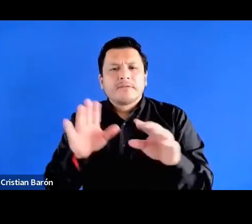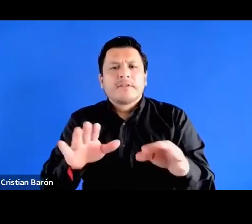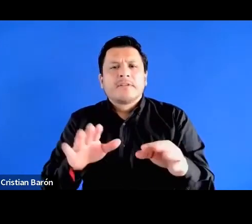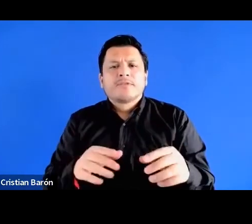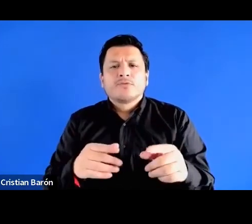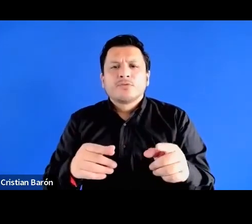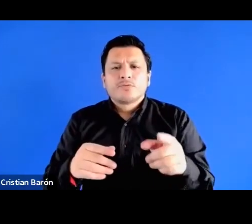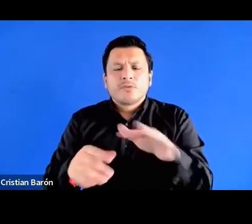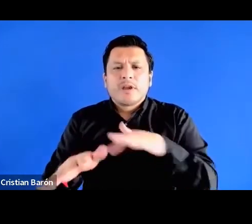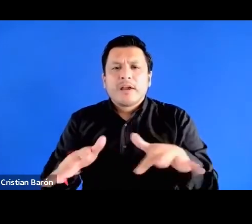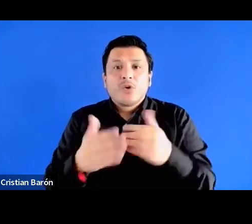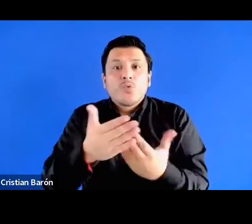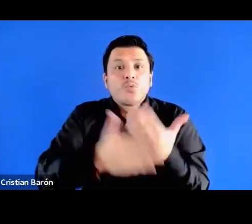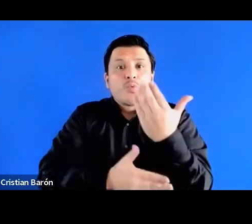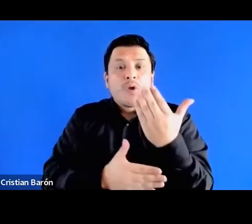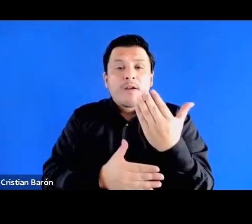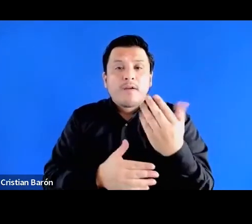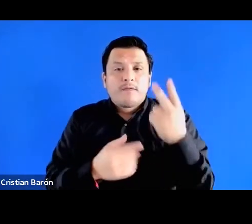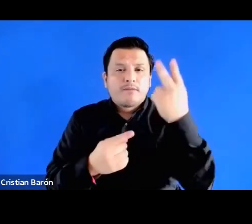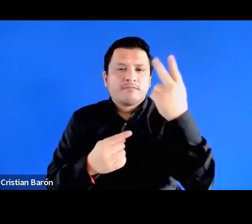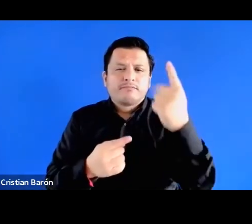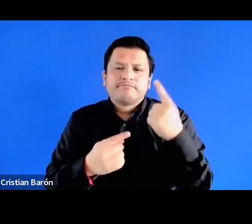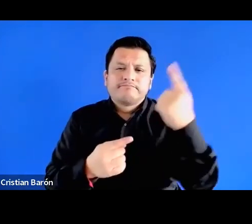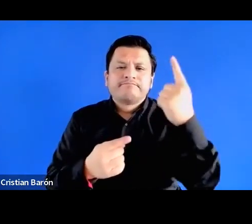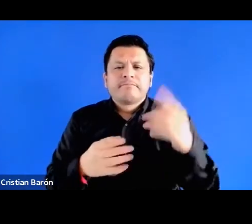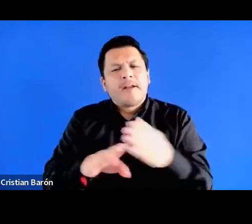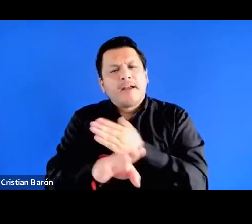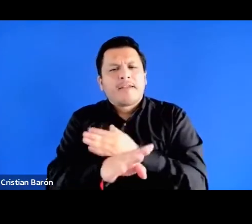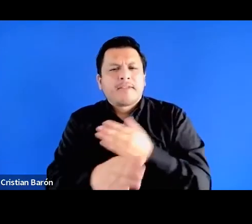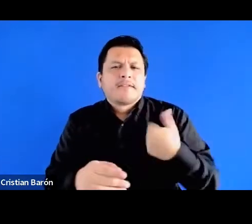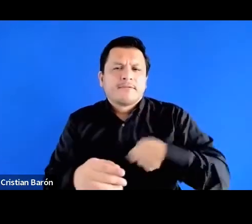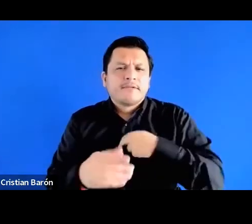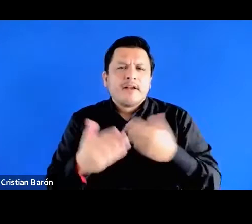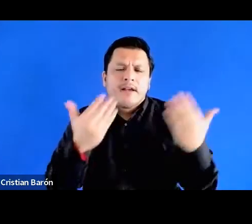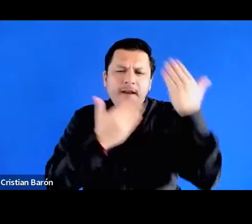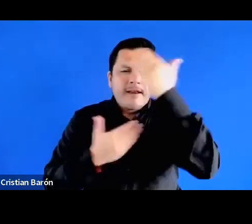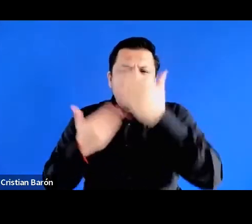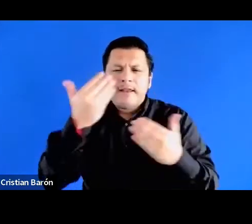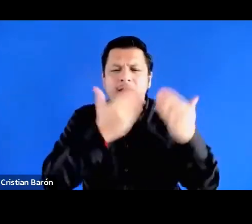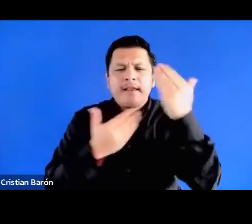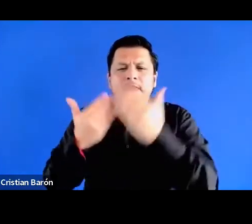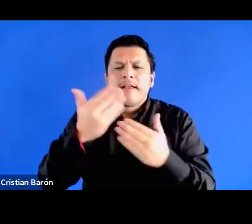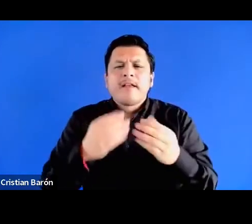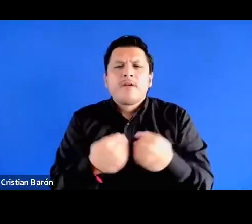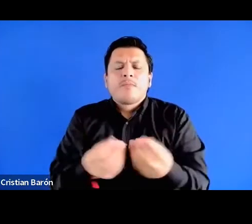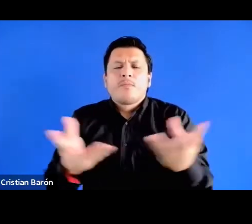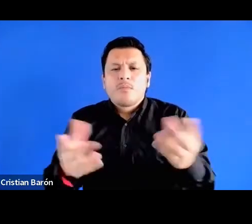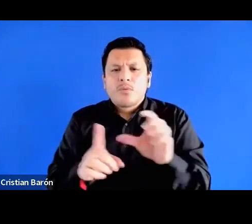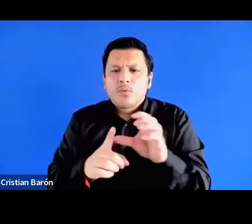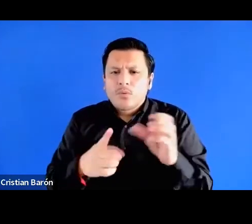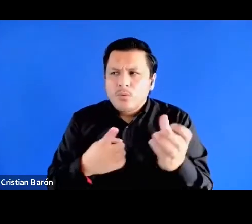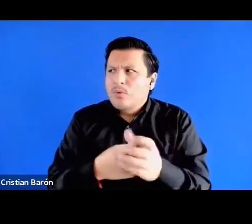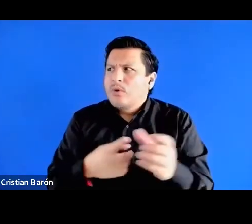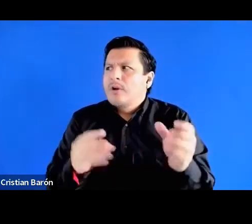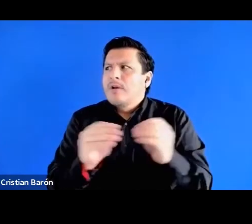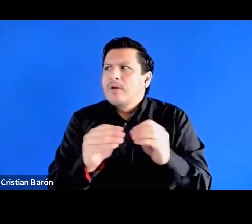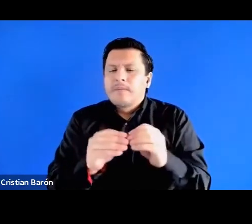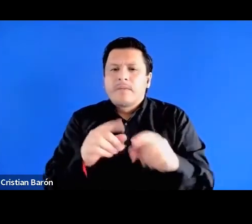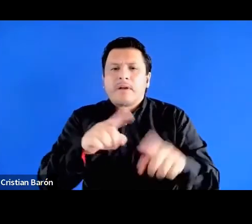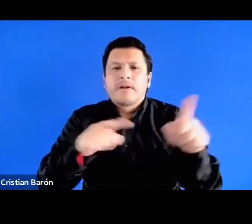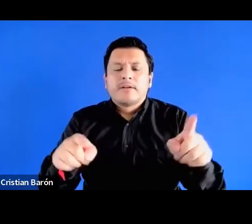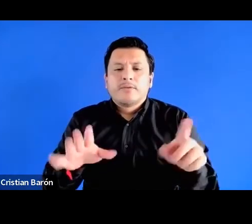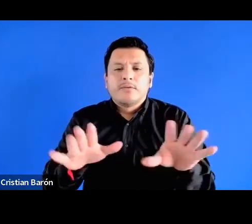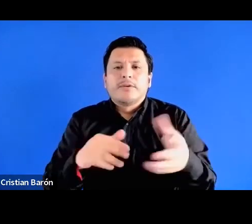de la entrada del neoliberalismo que ya lo hemos analizado ¿no? toda la relación entre multiculturalismo al mismo tiempo que